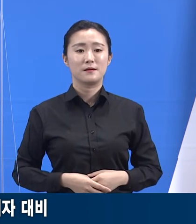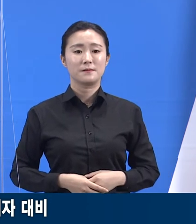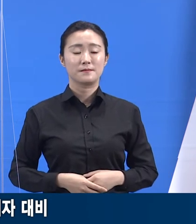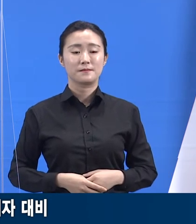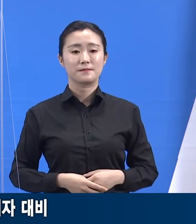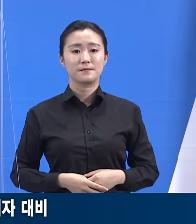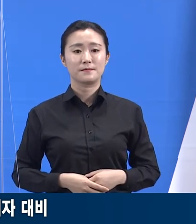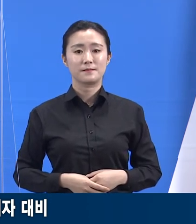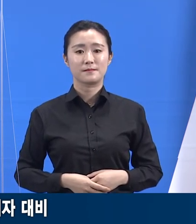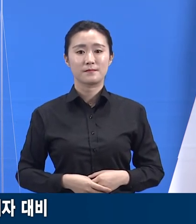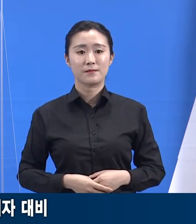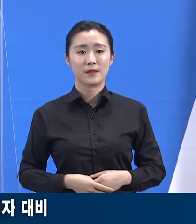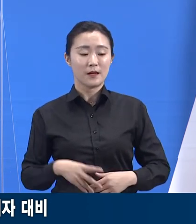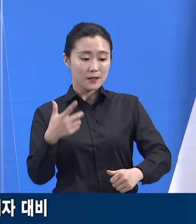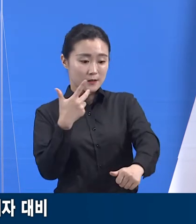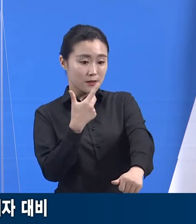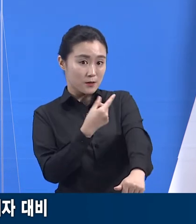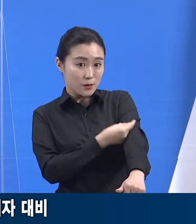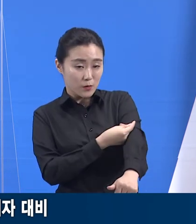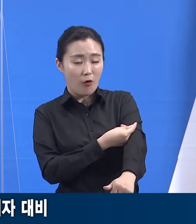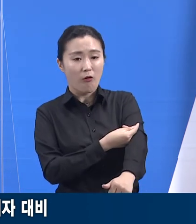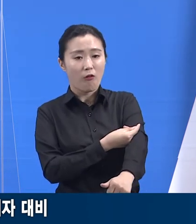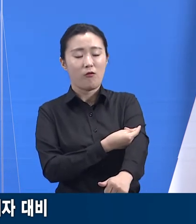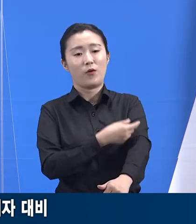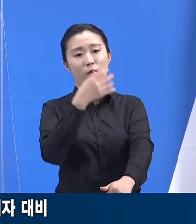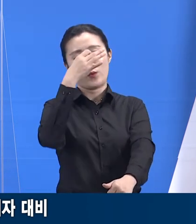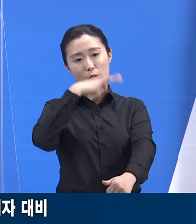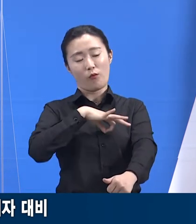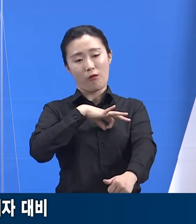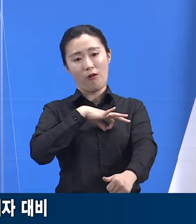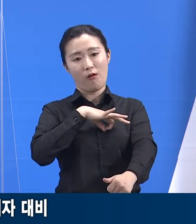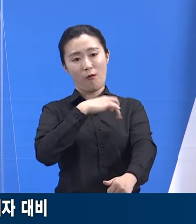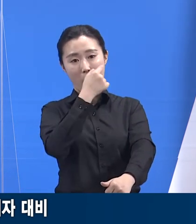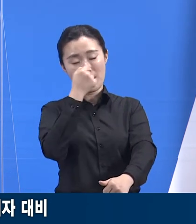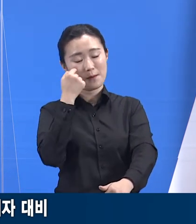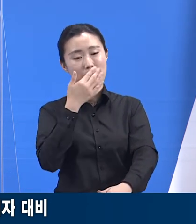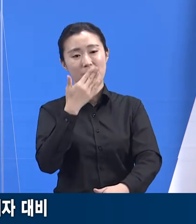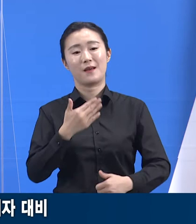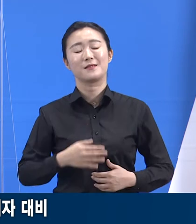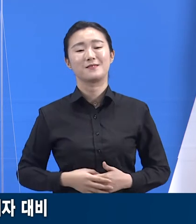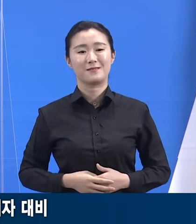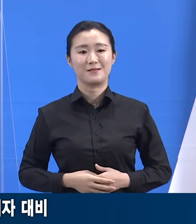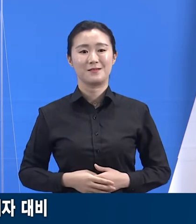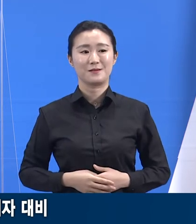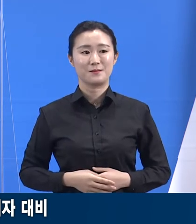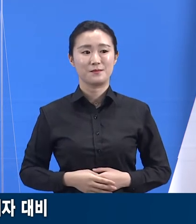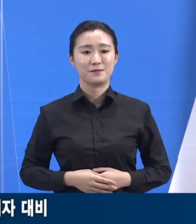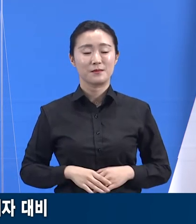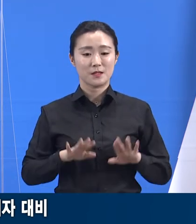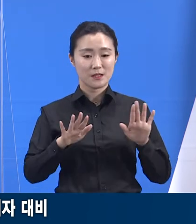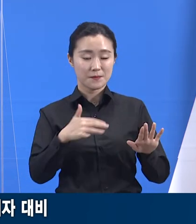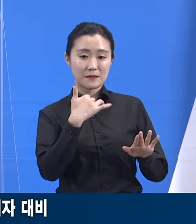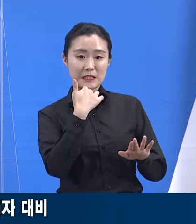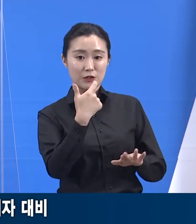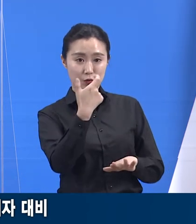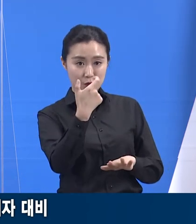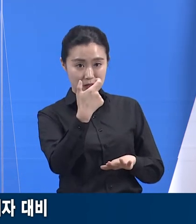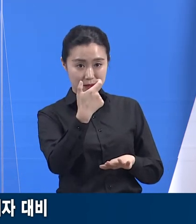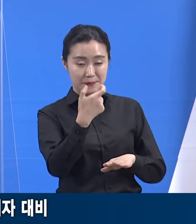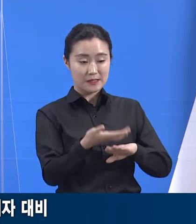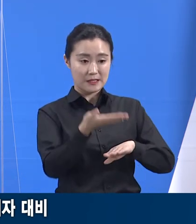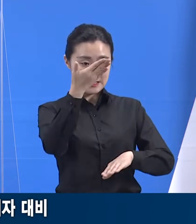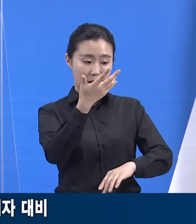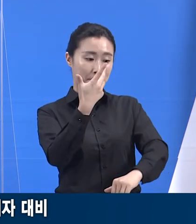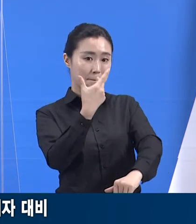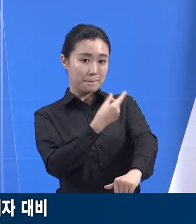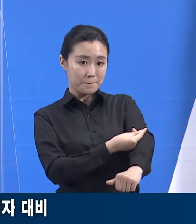기대했던 접종 사업의 효과를 통계를 통해 확인할 수 있습니다. 현재 60대 이상 연령층 등에서 백신